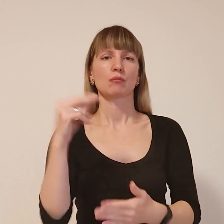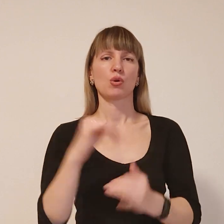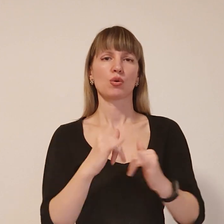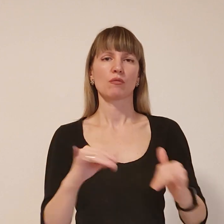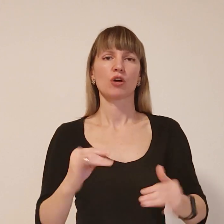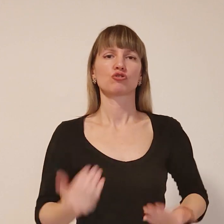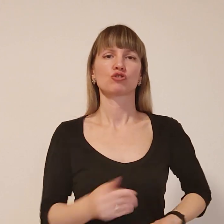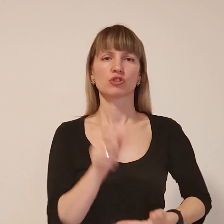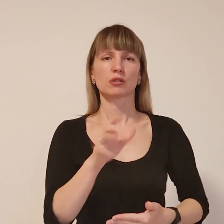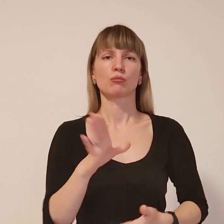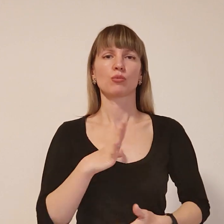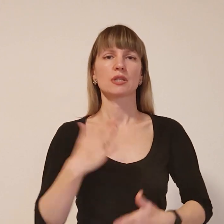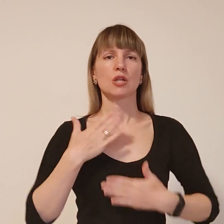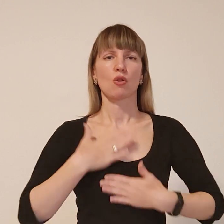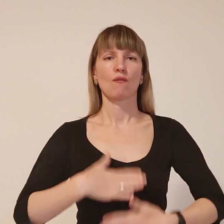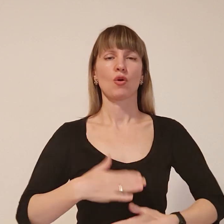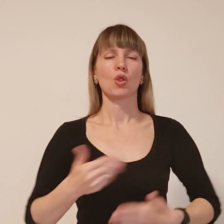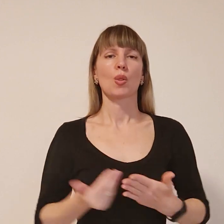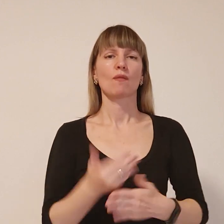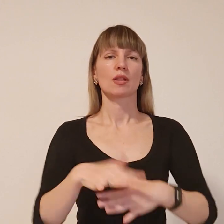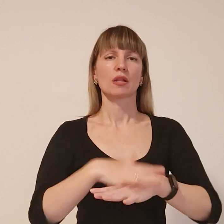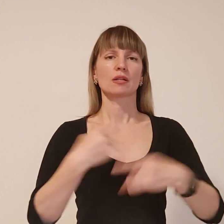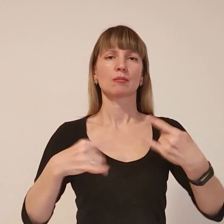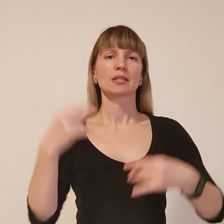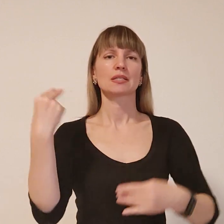жителі були задоволені. Новини на Суспільному. Запоріжжя.